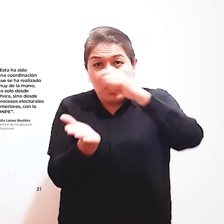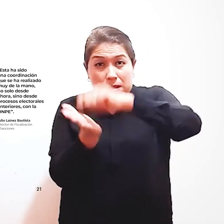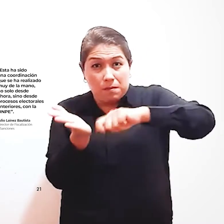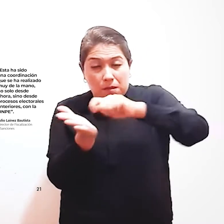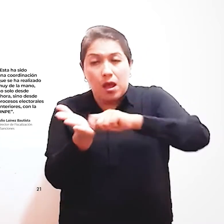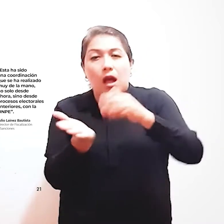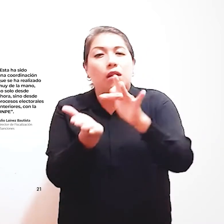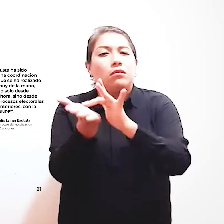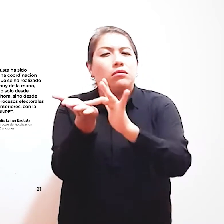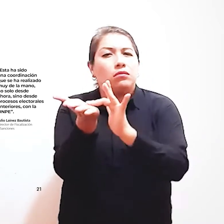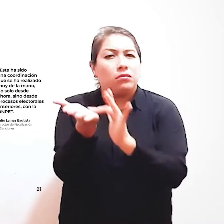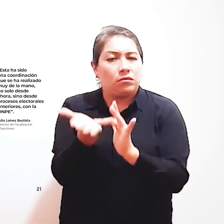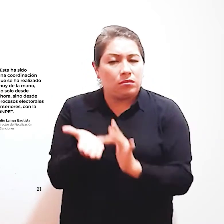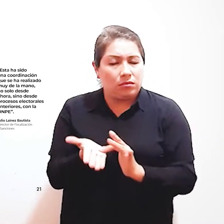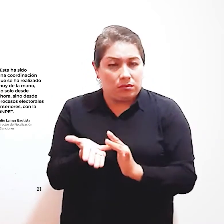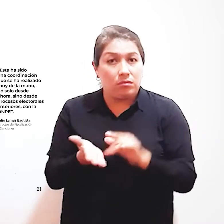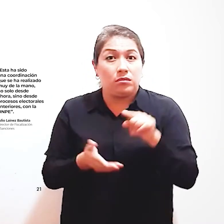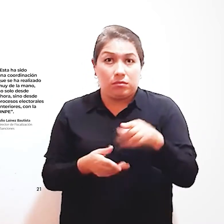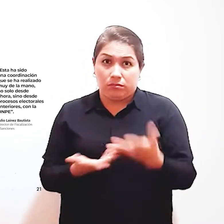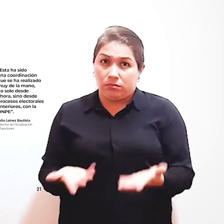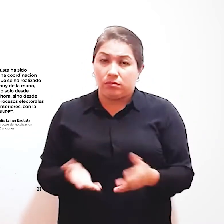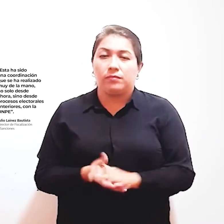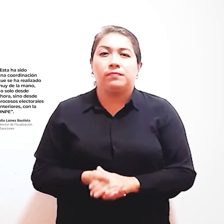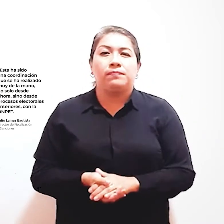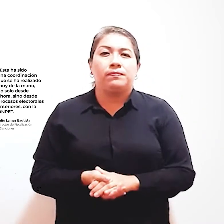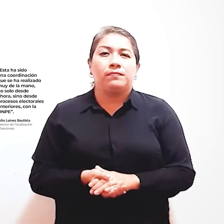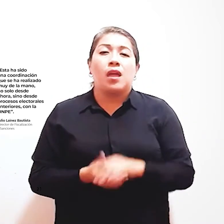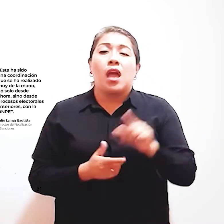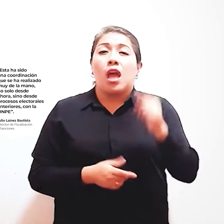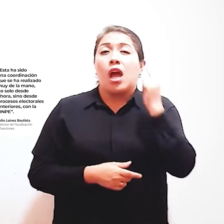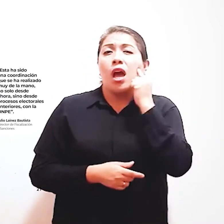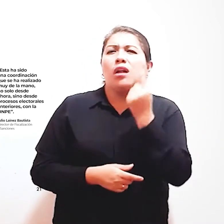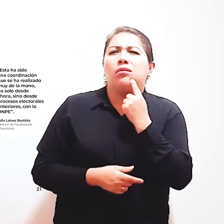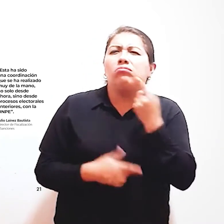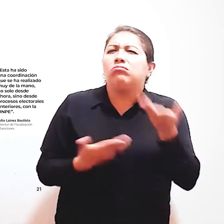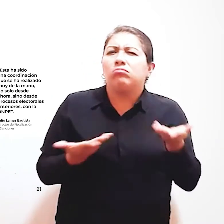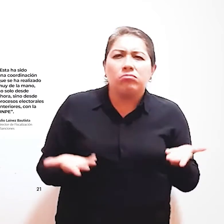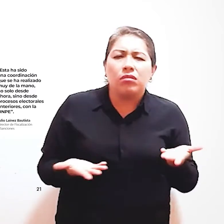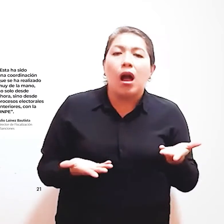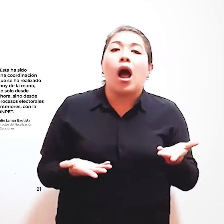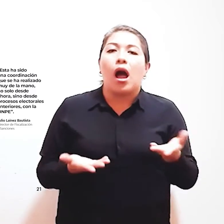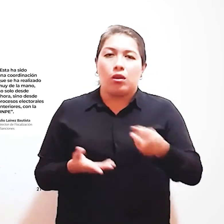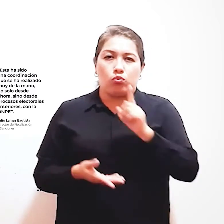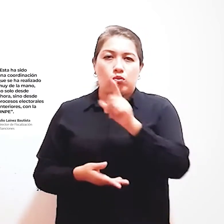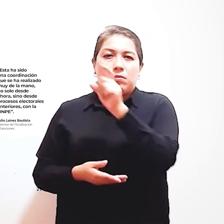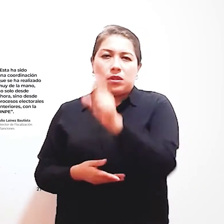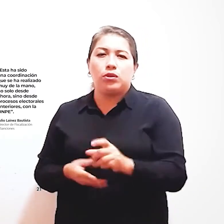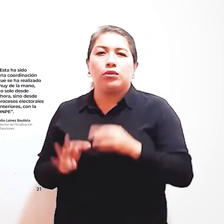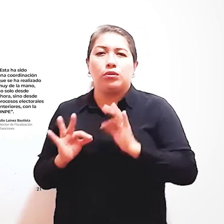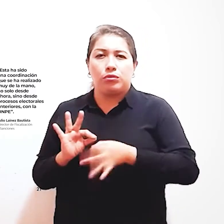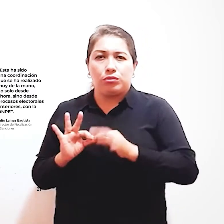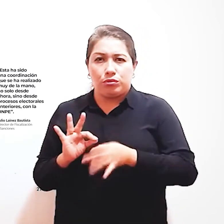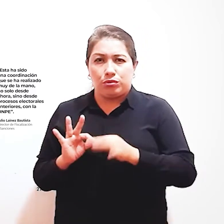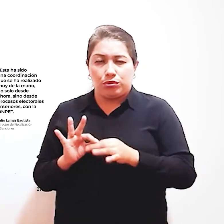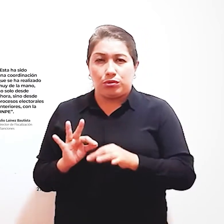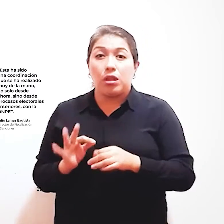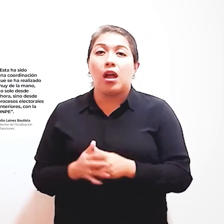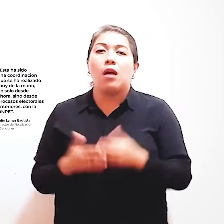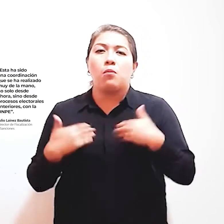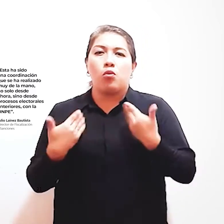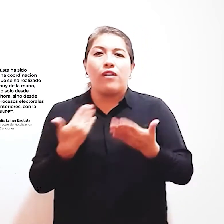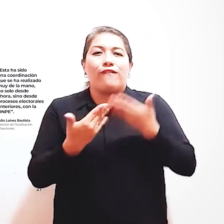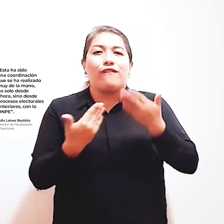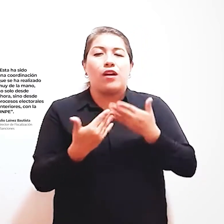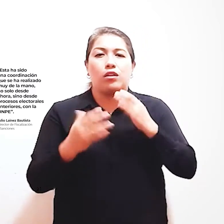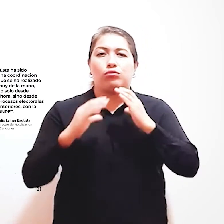braille Mientras que para las personas Con discapacidad auditiva Se contaba con un profesional Especializado En la lengua de señas